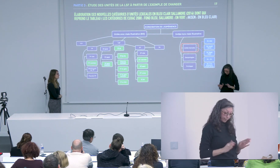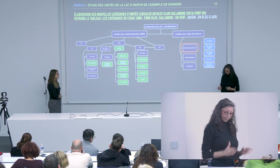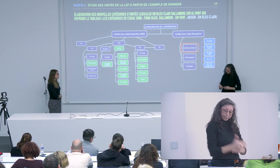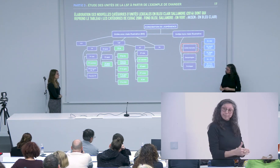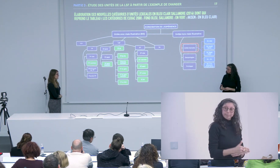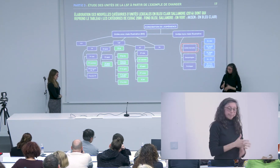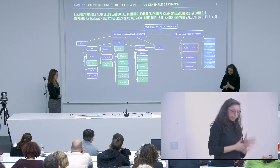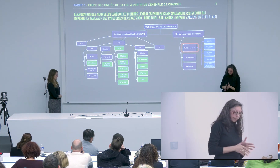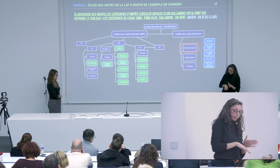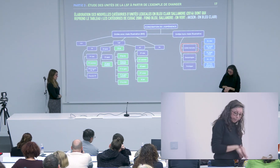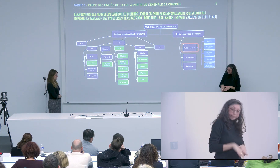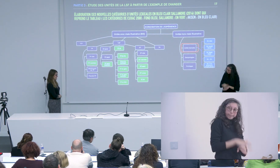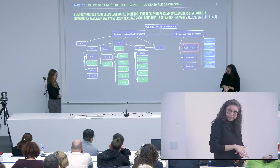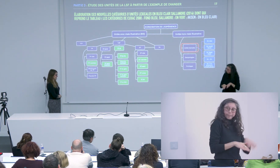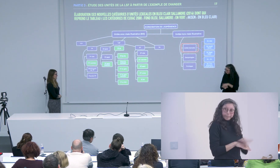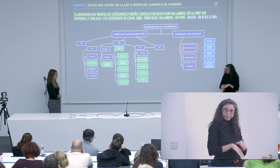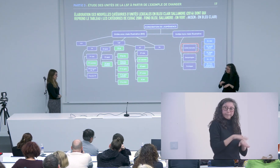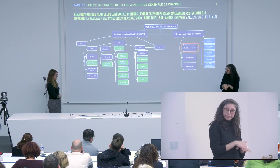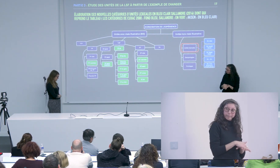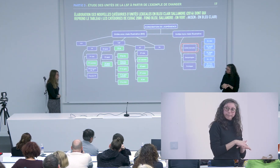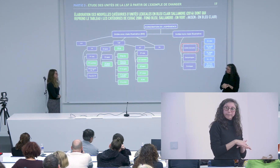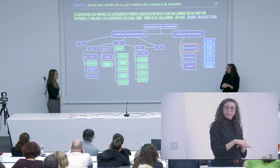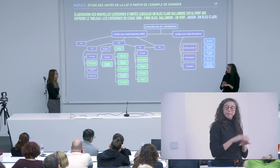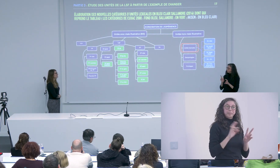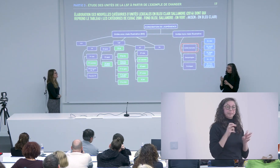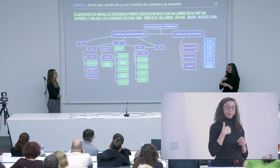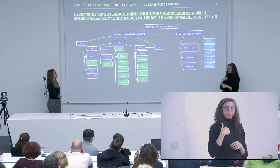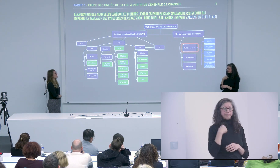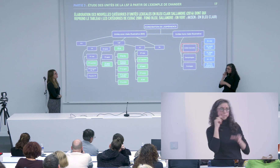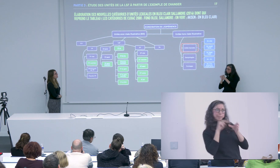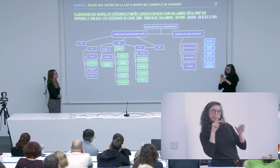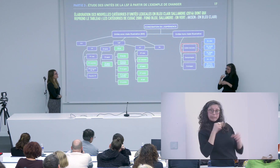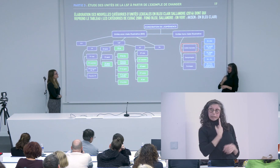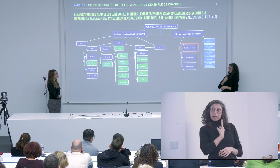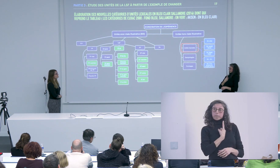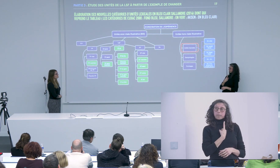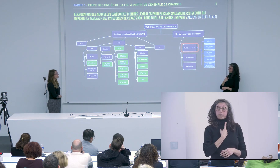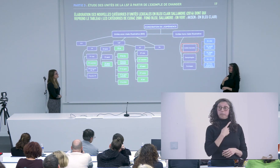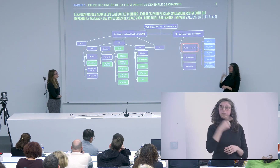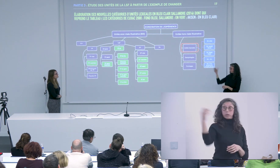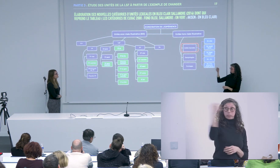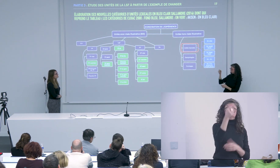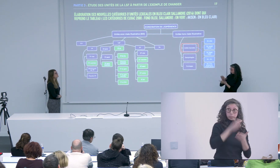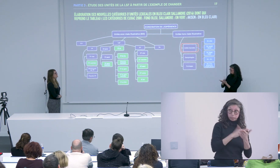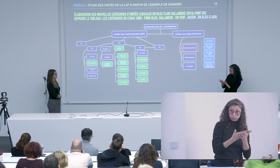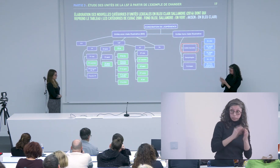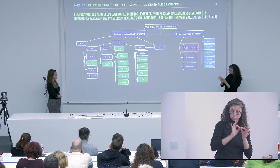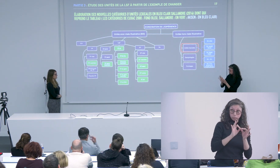et il ne faut pas rester dans un cadre dans lequel on va juxtaposer juste les notions